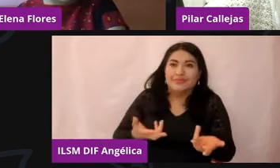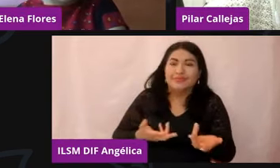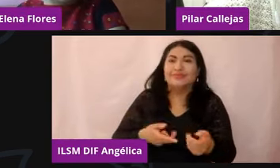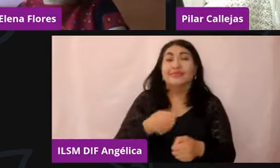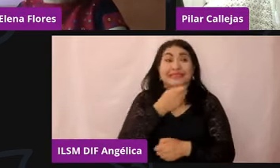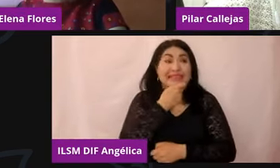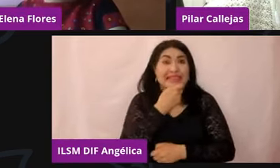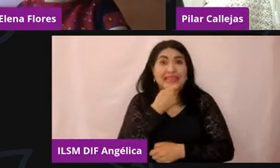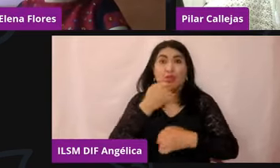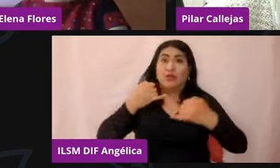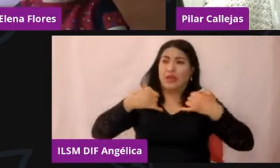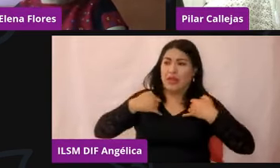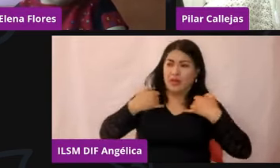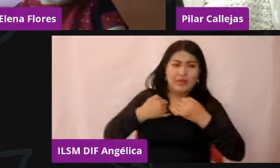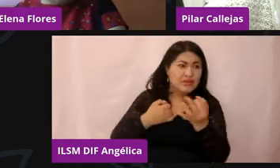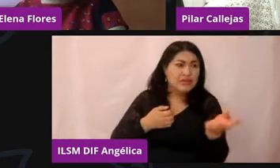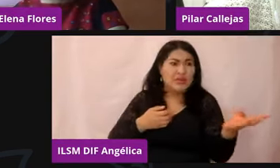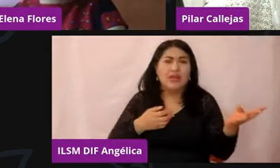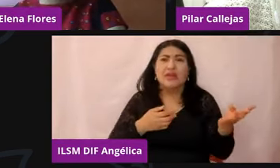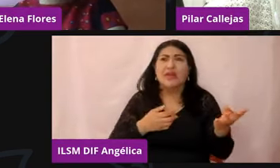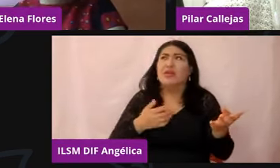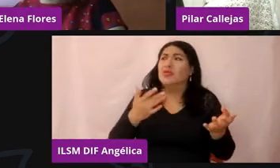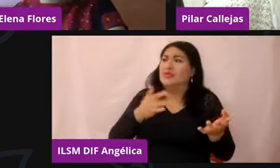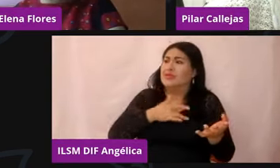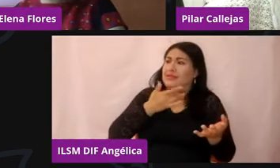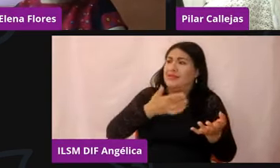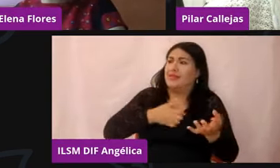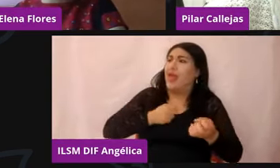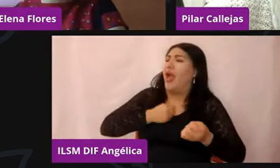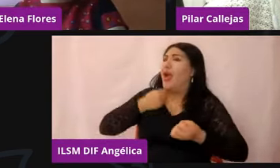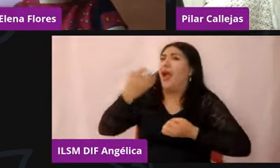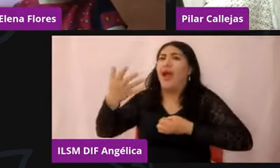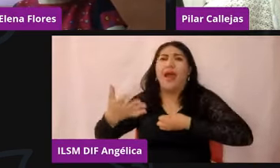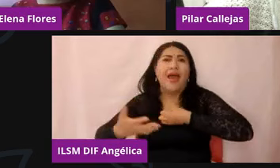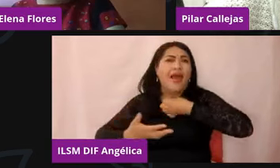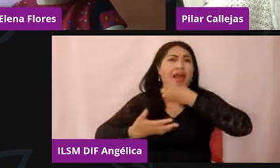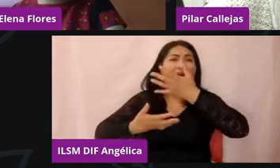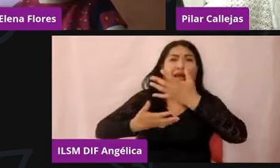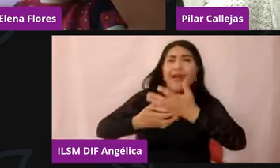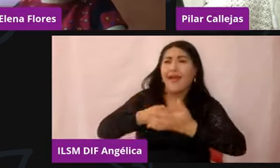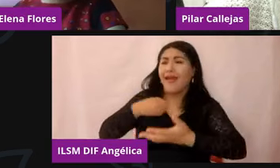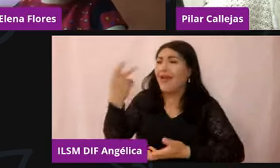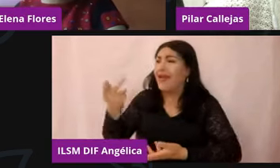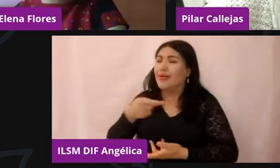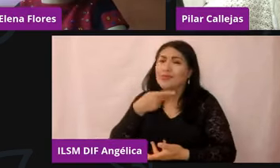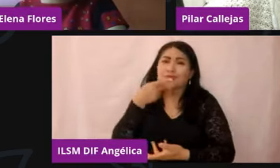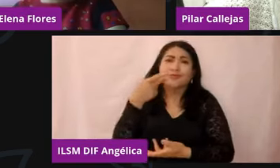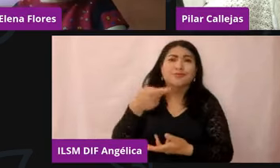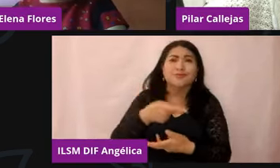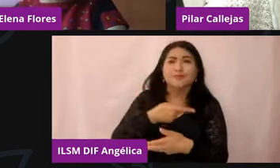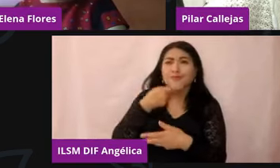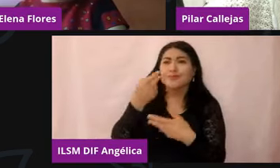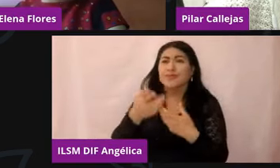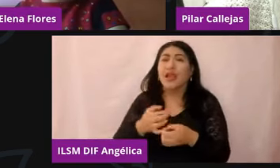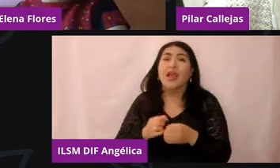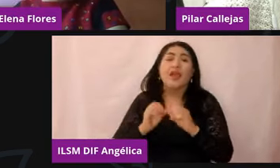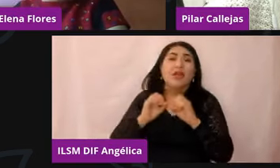esta necesidad de contar, de decir, ¿no? De expresar y también tendrán estas